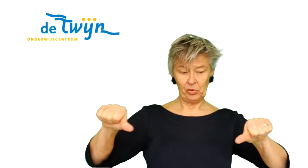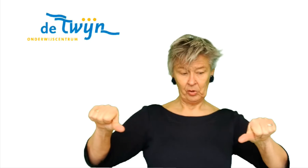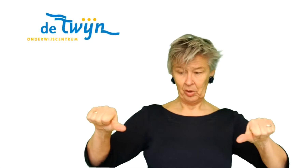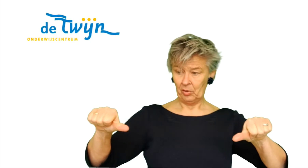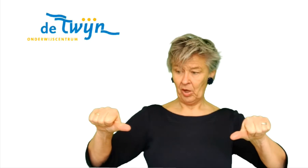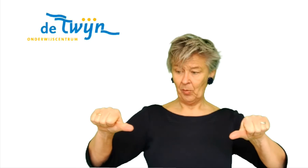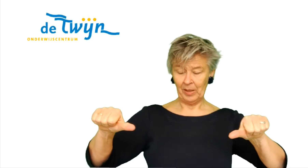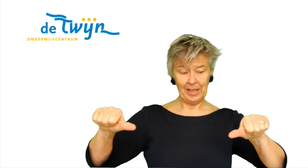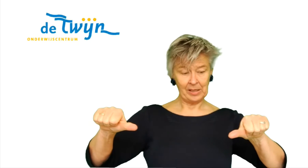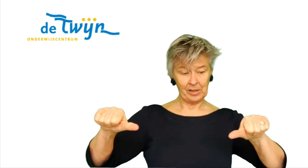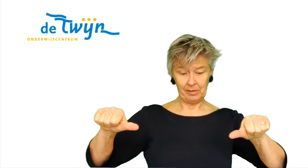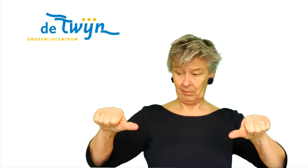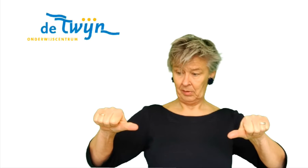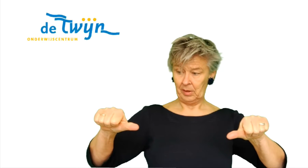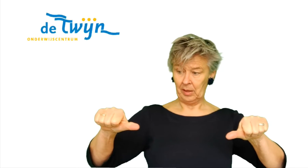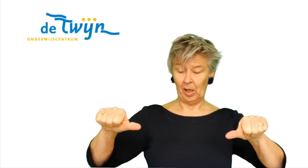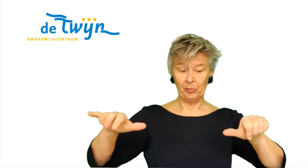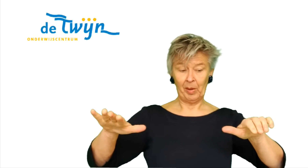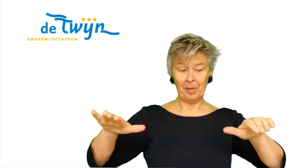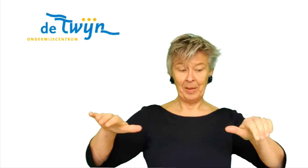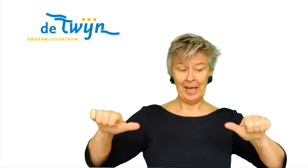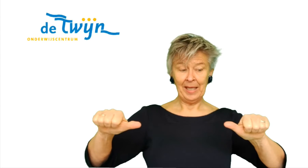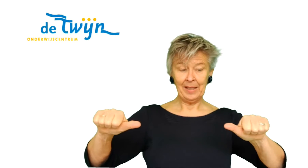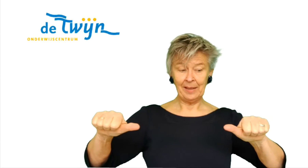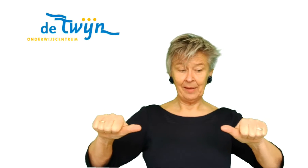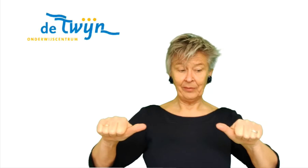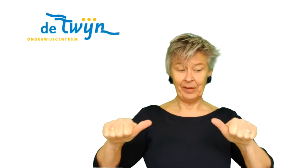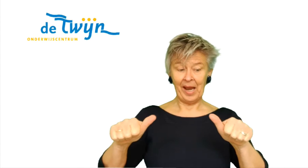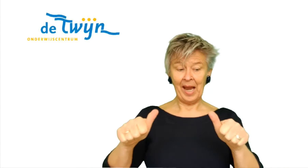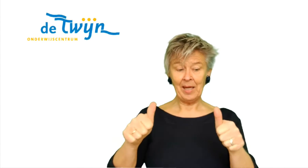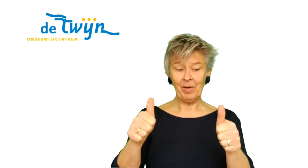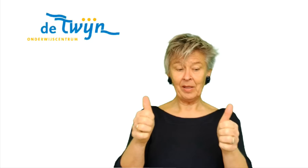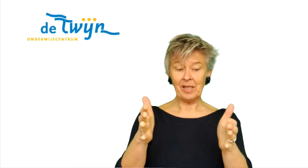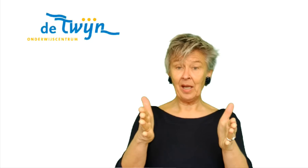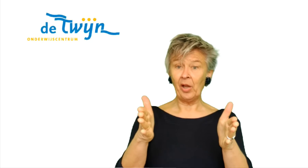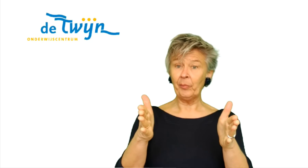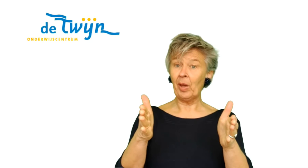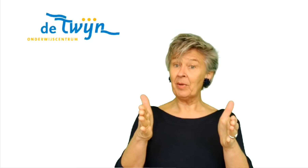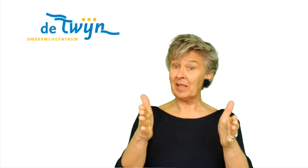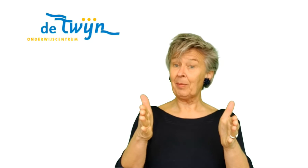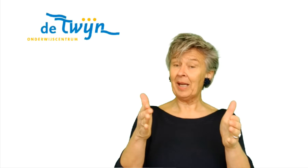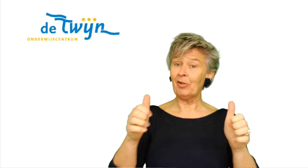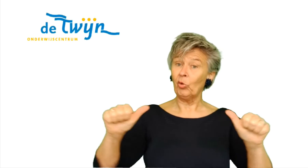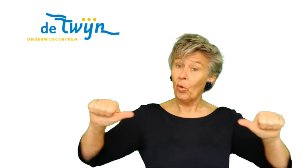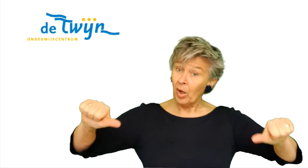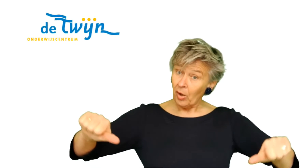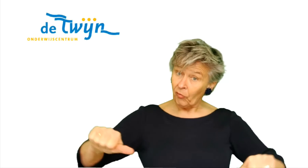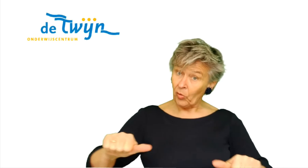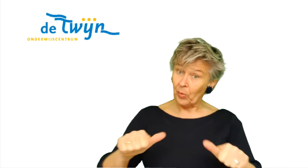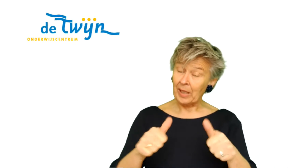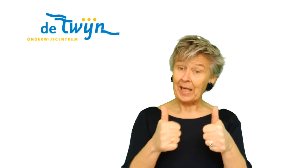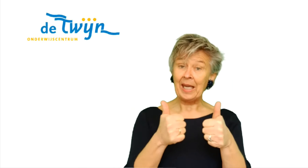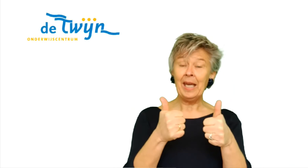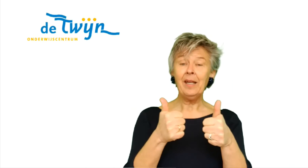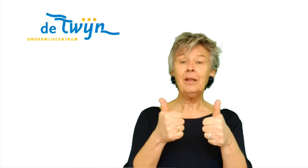Dus duimen eerst de handpalmen beneden. En dan draai je hem en dan zijn de handpalmen zeg maar naar je toe. We beginnen